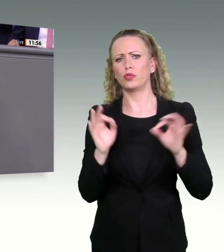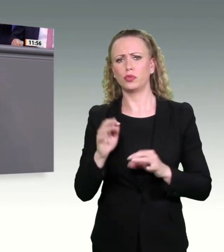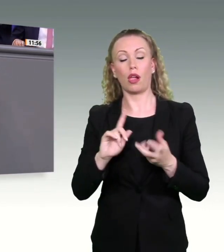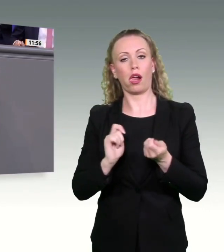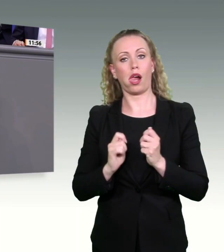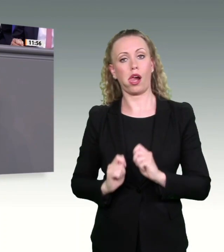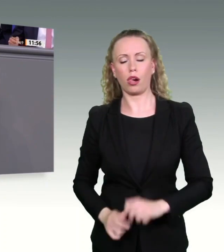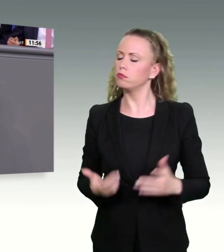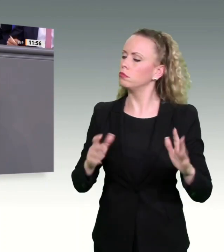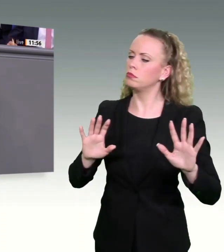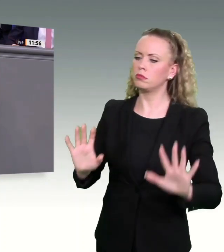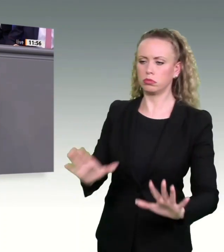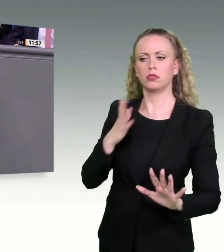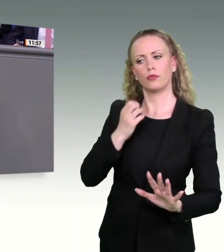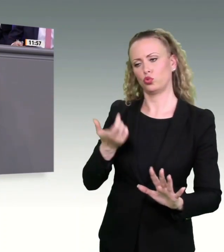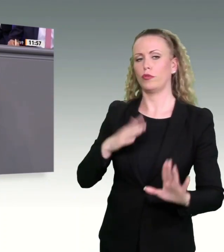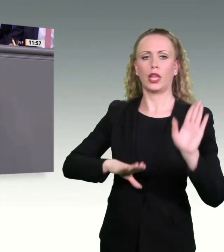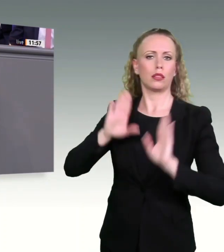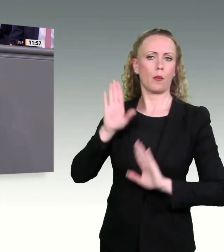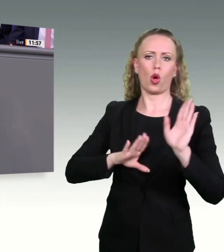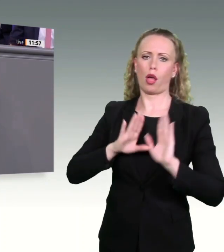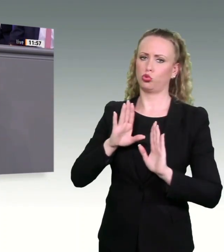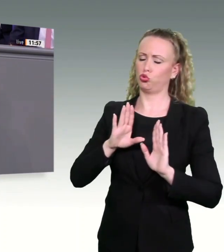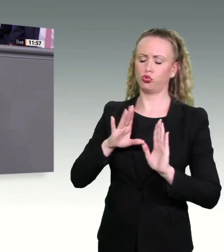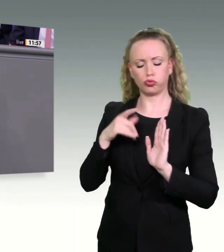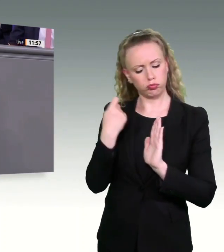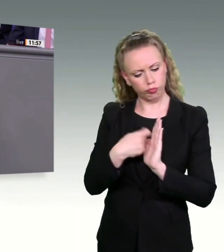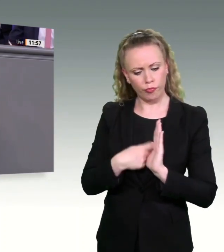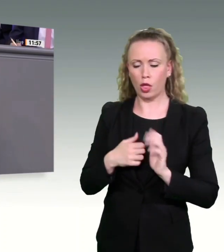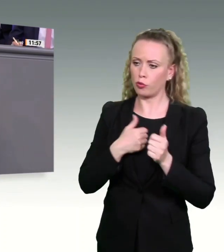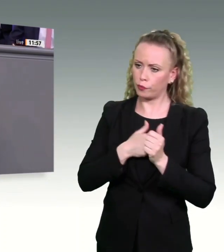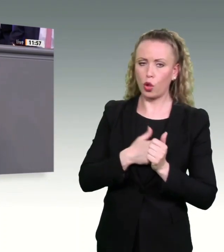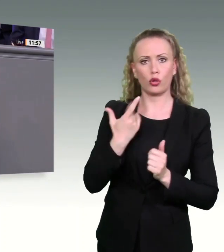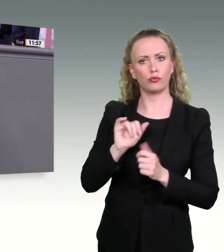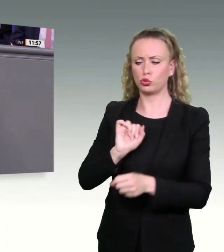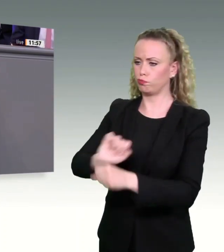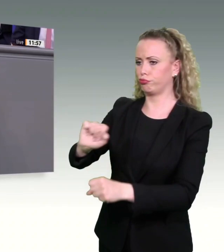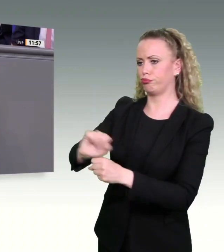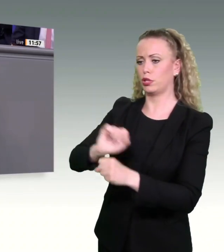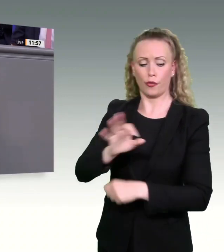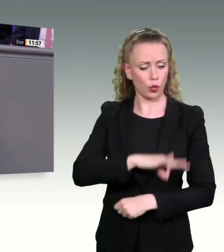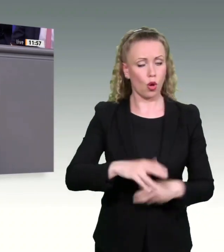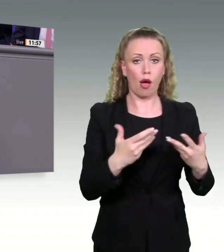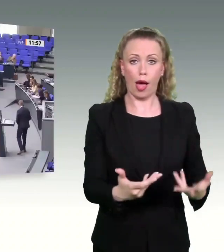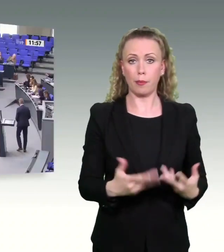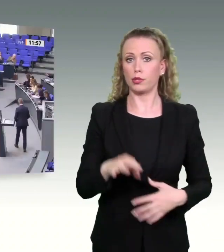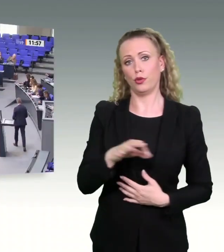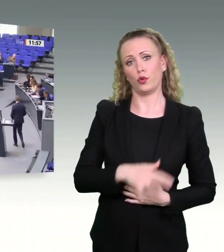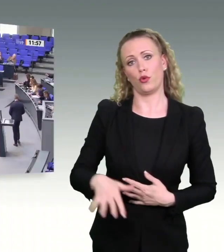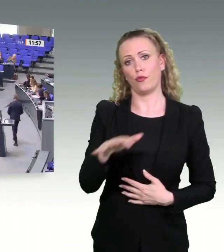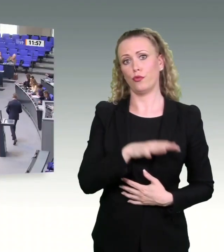demokratischen Mitteln bekämpfen, zum Erhalt unserer Heimat und zum Wohle unseres Volkes. Ich bedanke mich für Ihre Aufmerksamkeit.